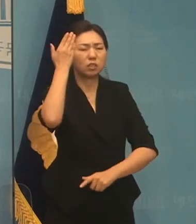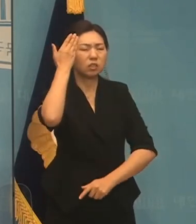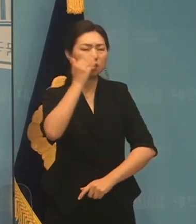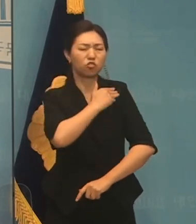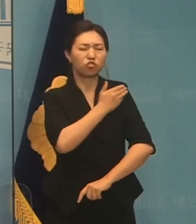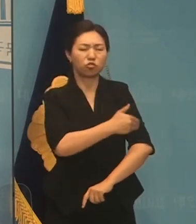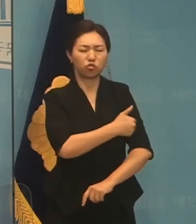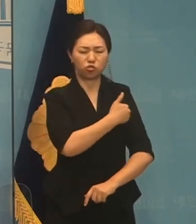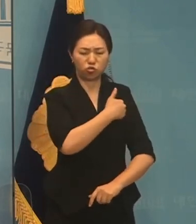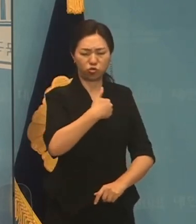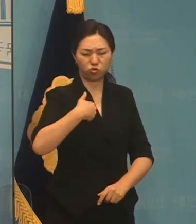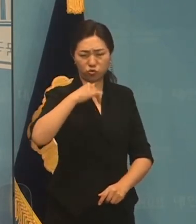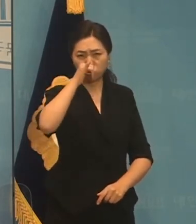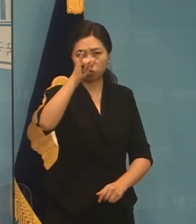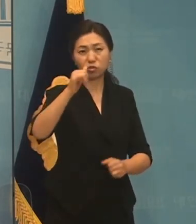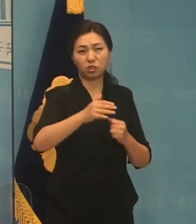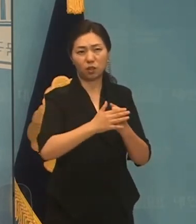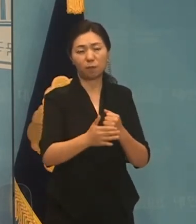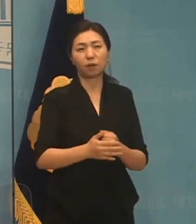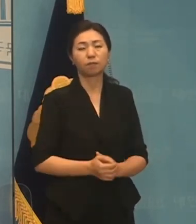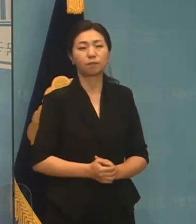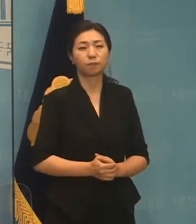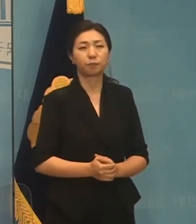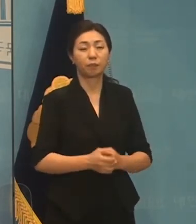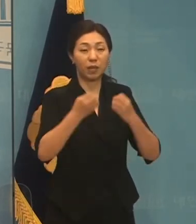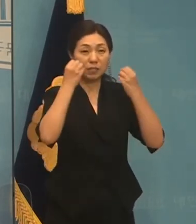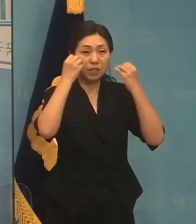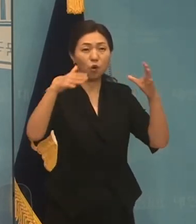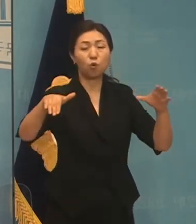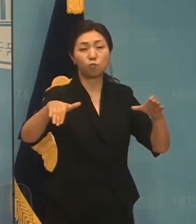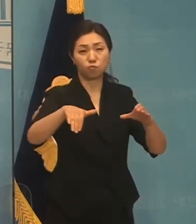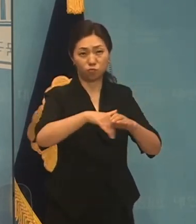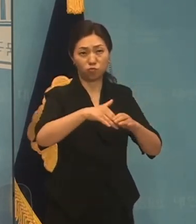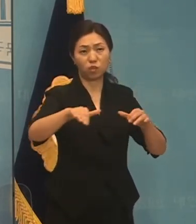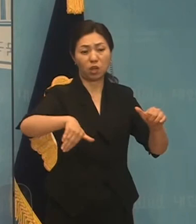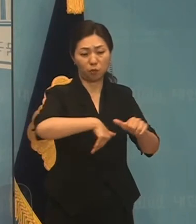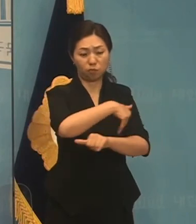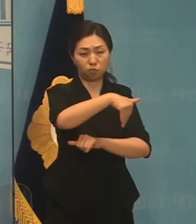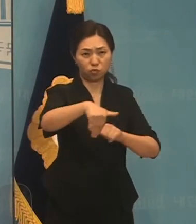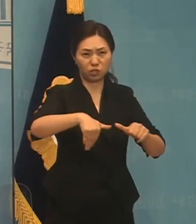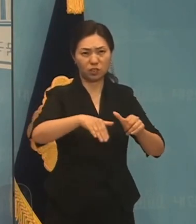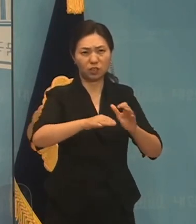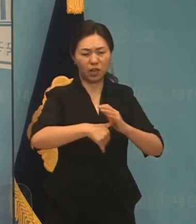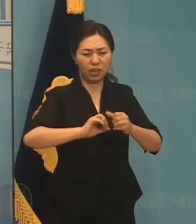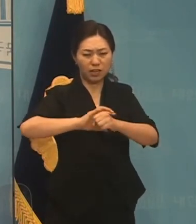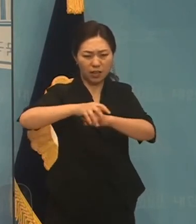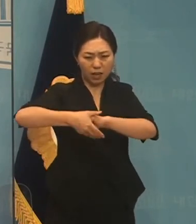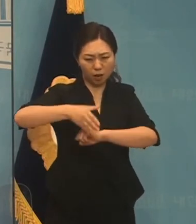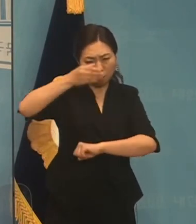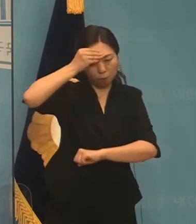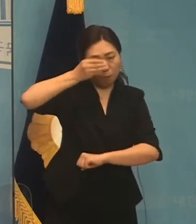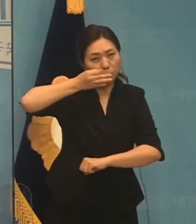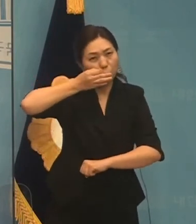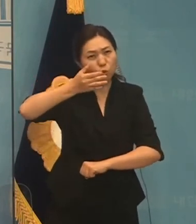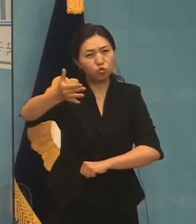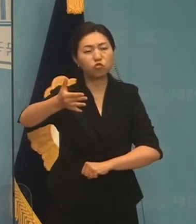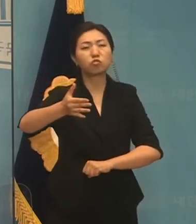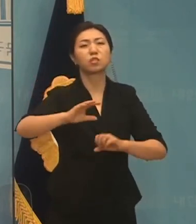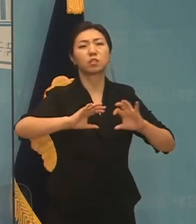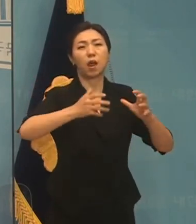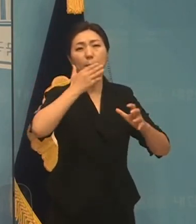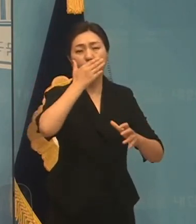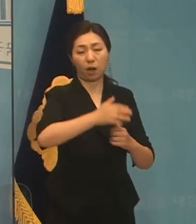우리는 새로운 문명의 세계적 모범 국가가 될 수 있습니다. 우리에게는